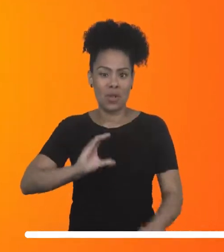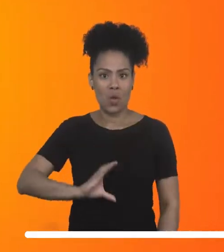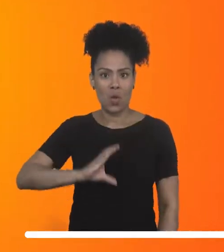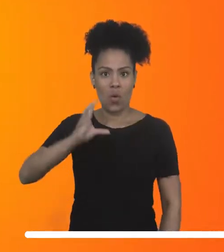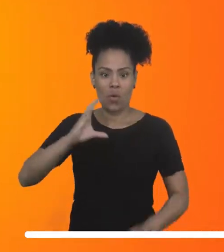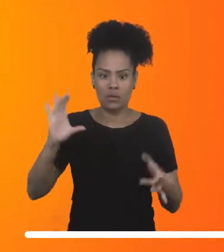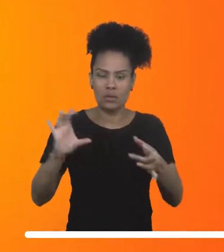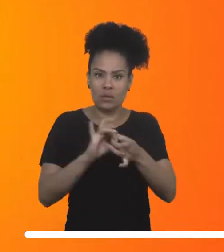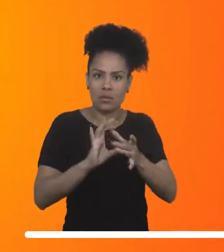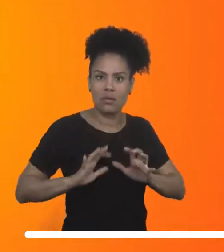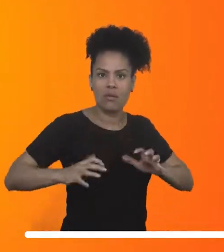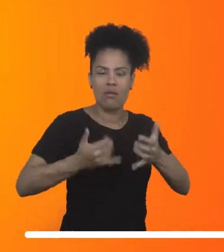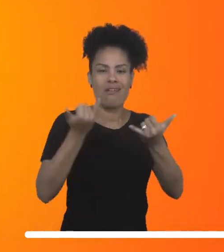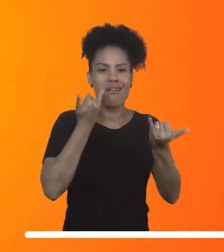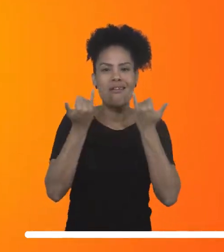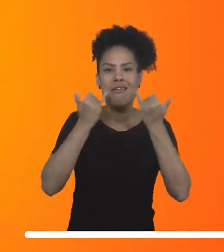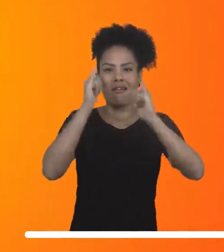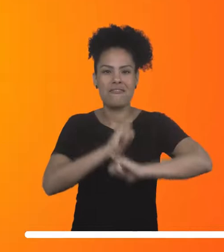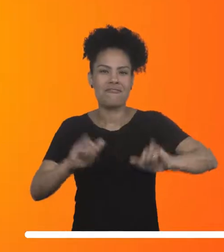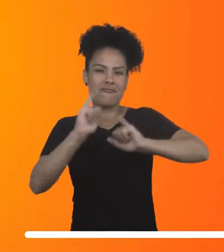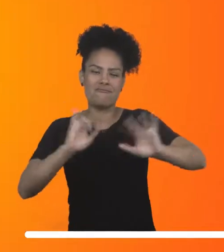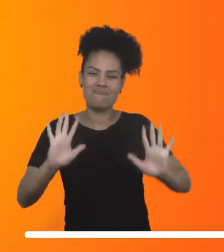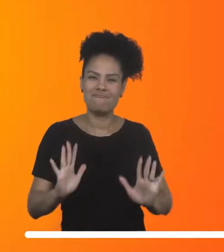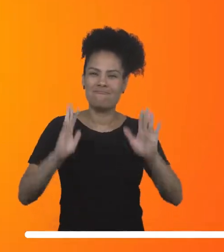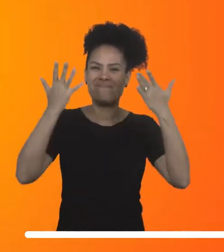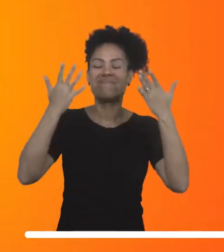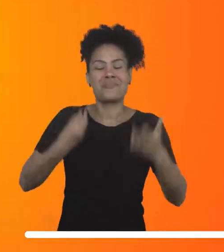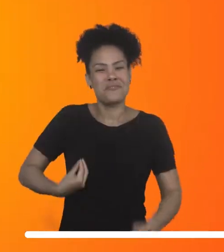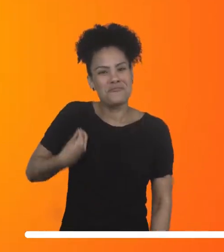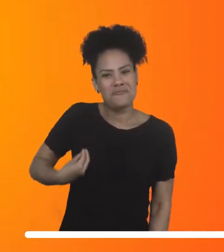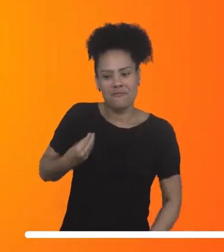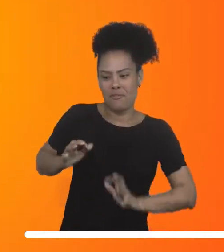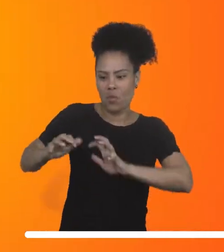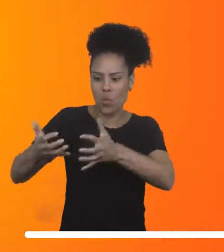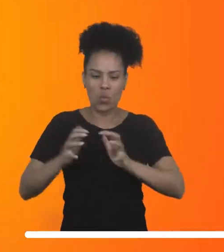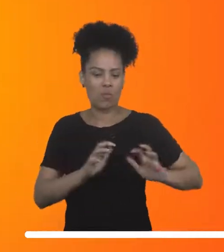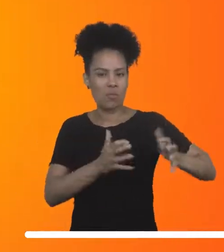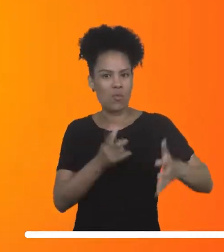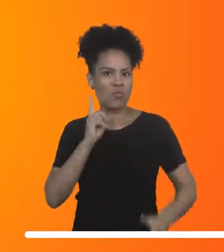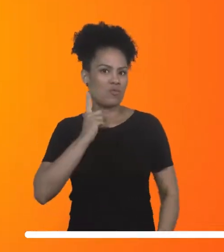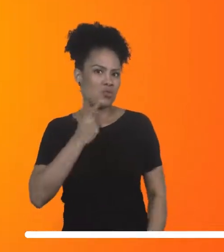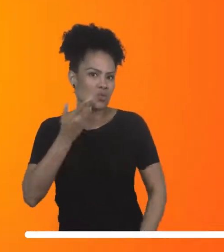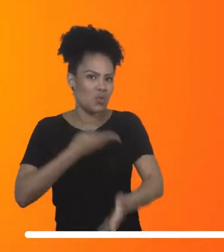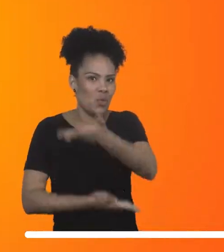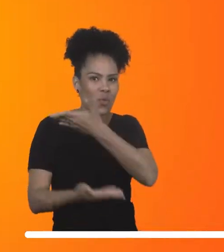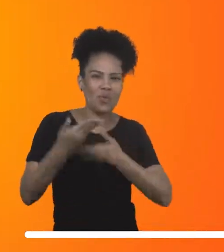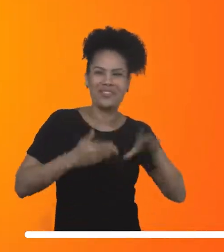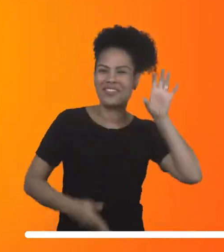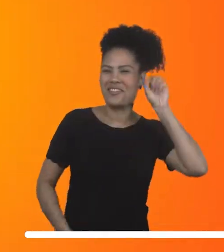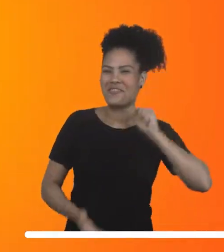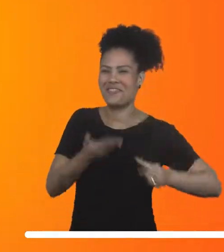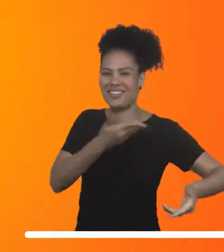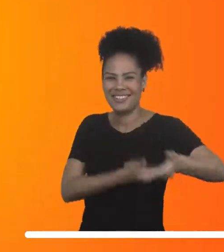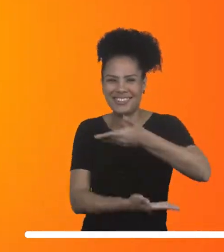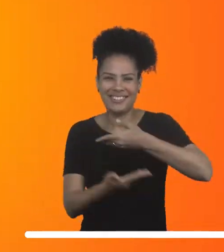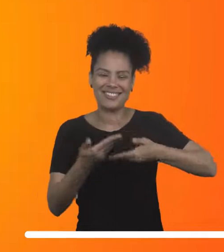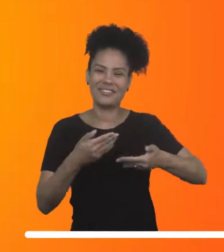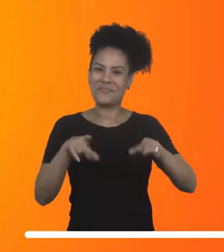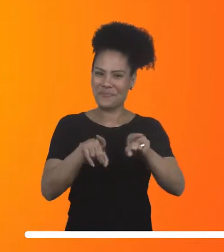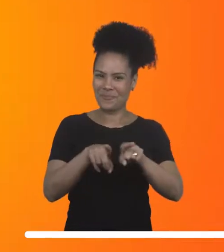notícias de quem vive esses dois universos diariamente, o dos surdos e o dos ouvintes. Aliás, aqui no país